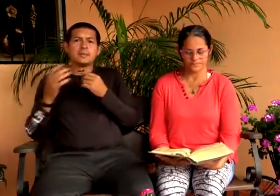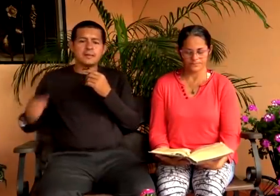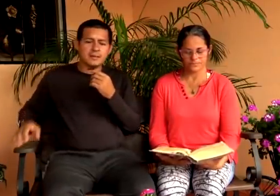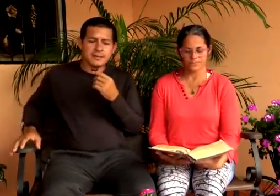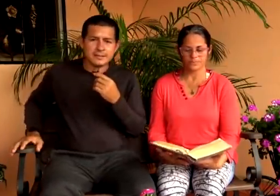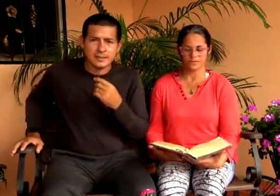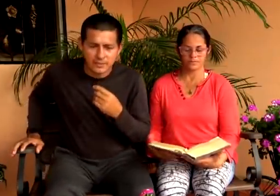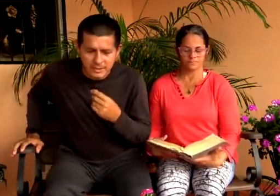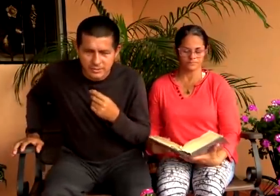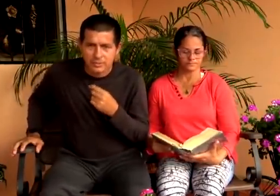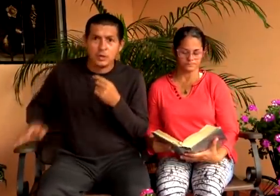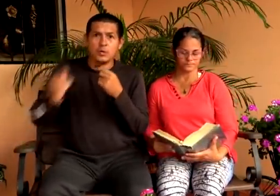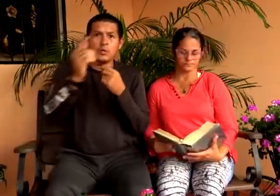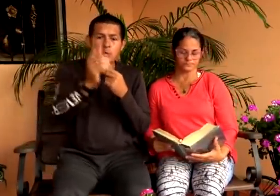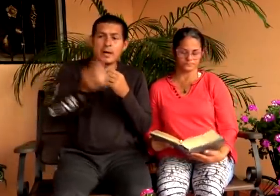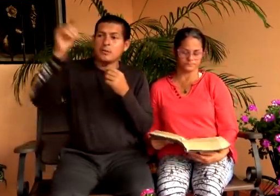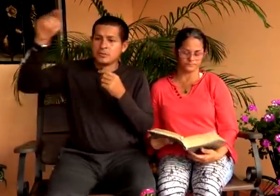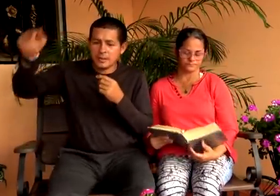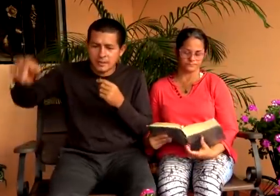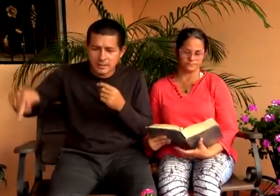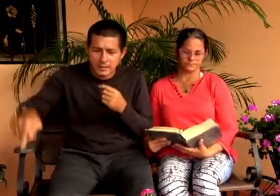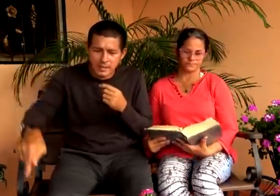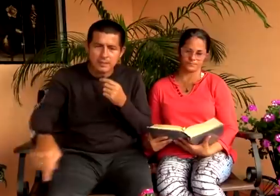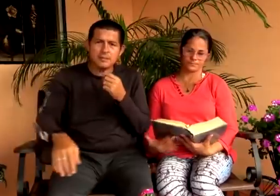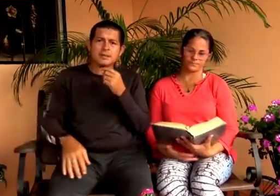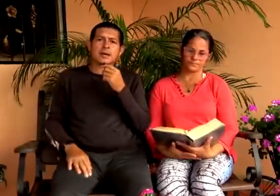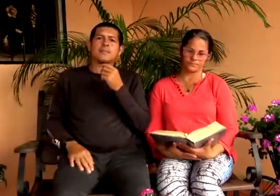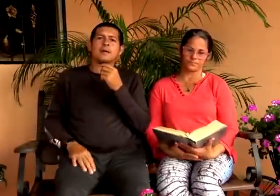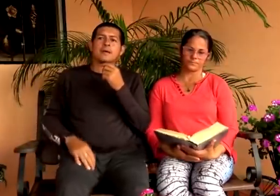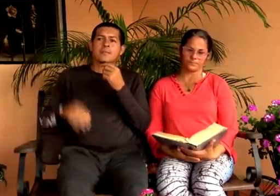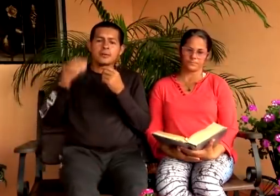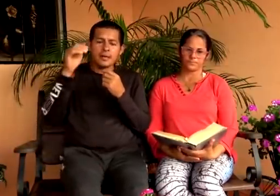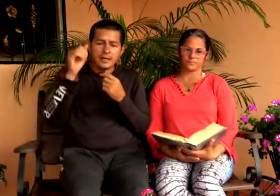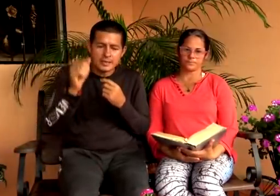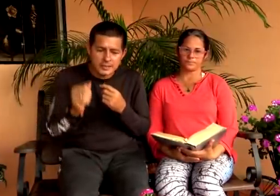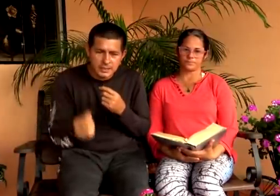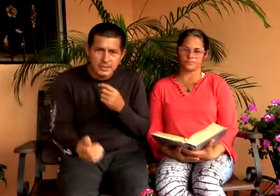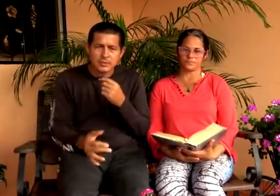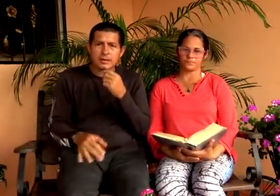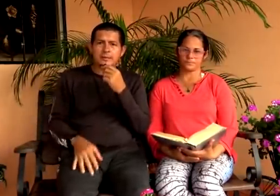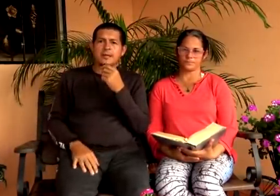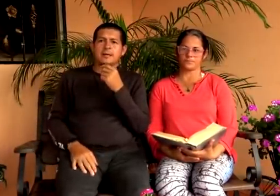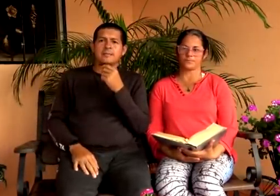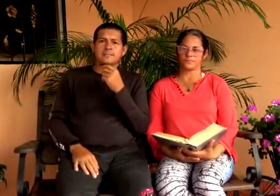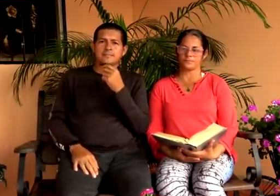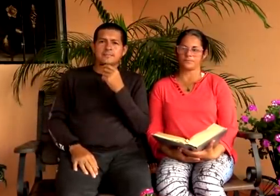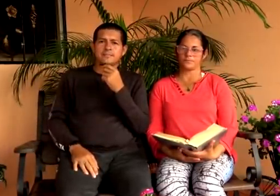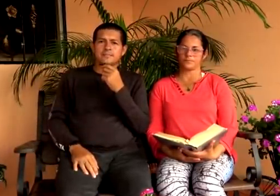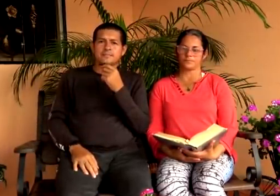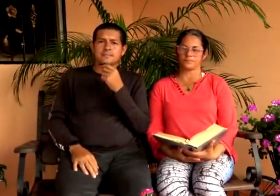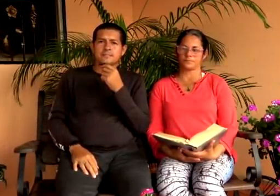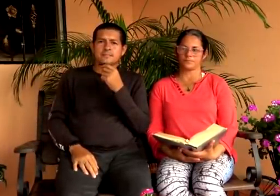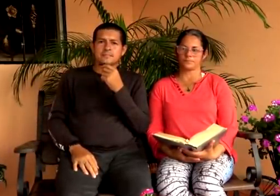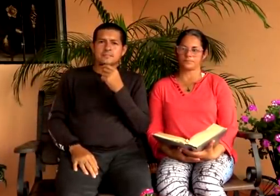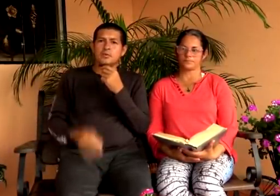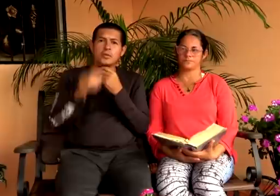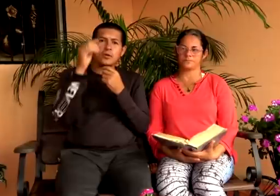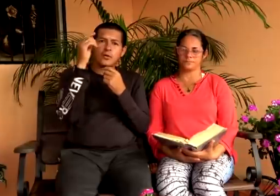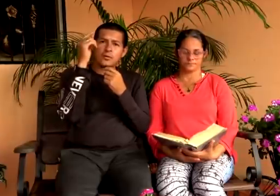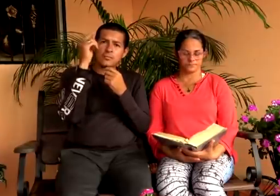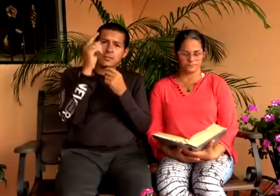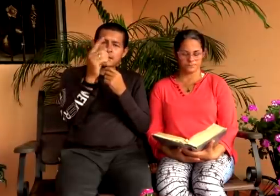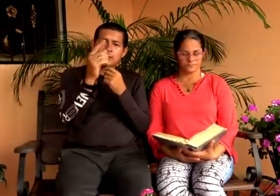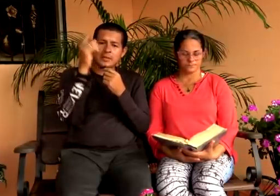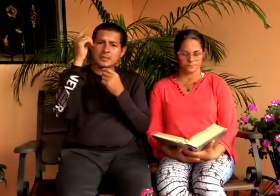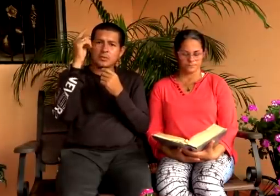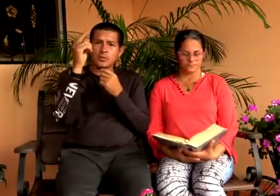¿Cuántas iglesias dejó Cristo? Una, ustedes quieren matarme porque les digo la verdad. no